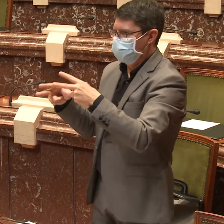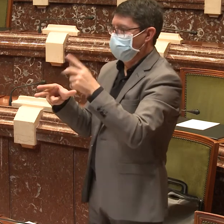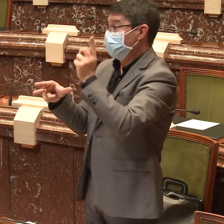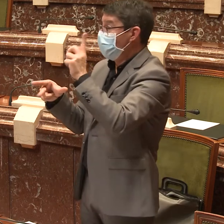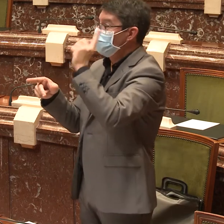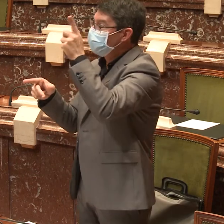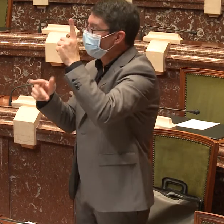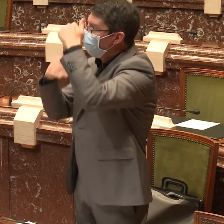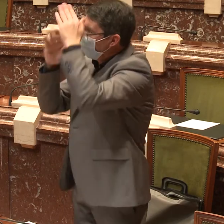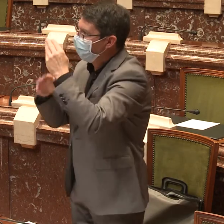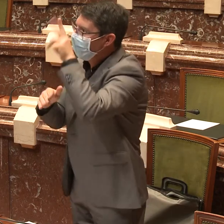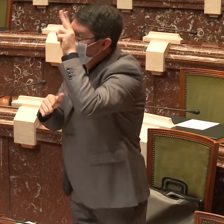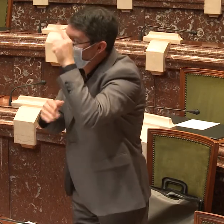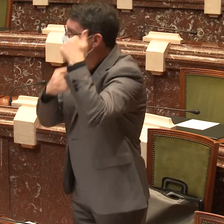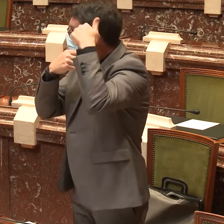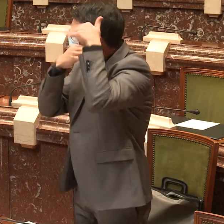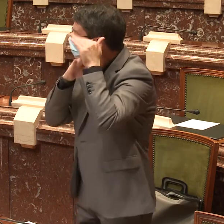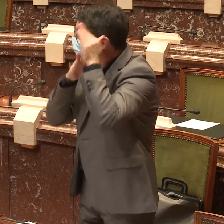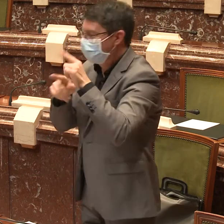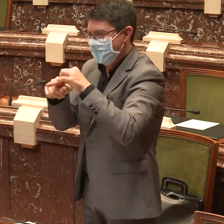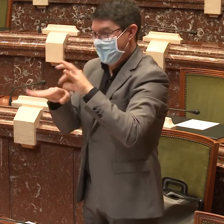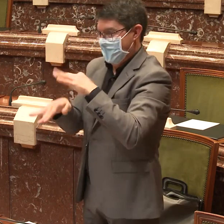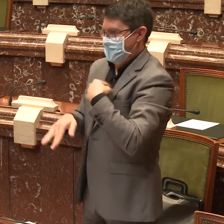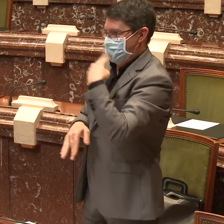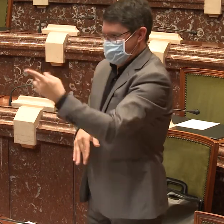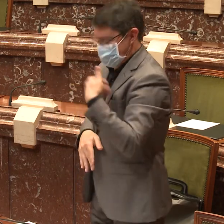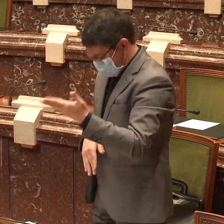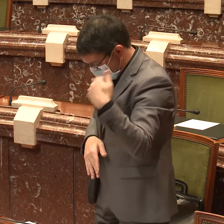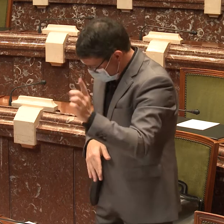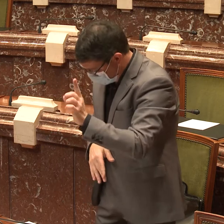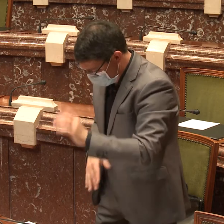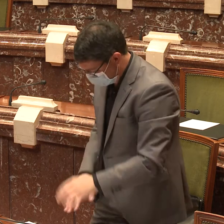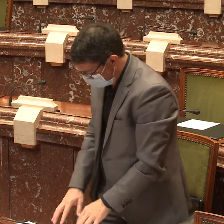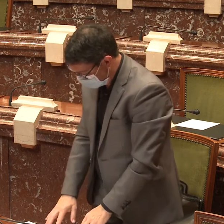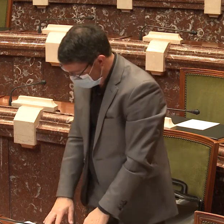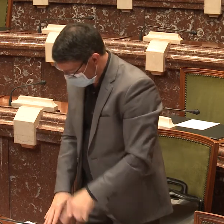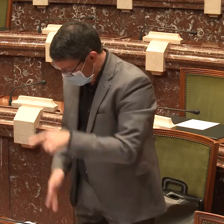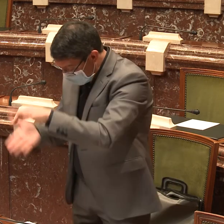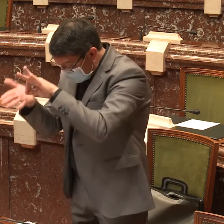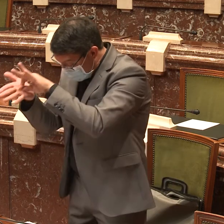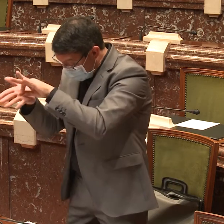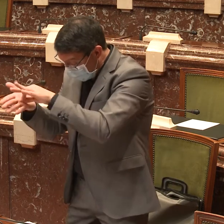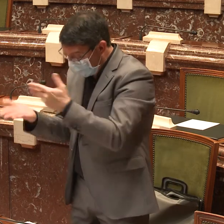Impulsar los programas específicos de atención a las personas sordas y sus familias bajo una perspectiva psicosocial.